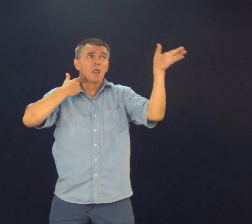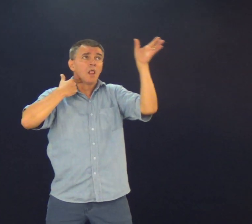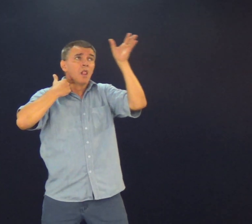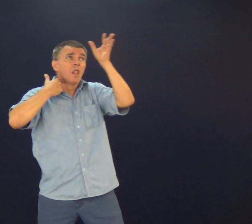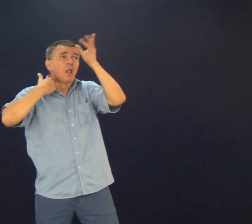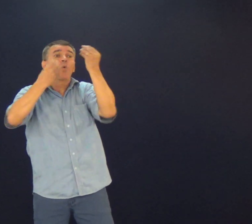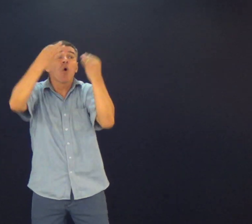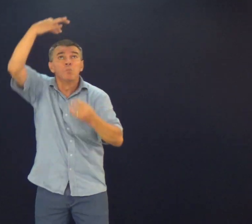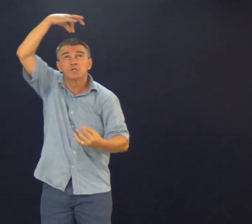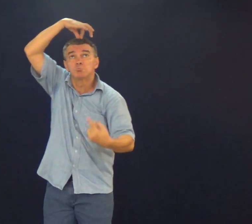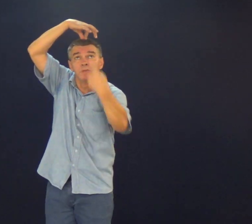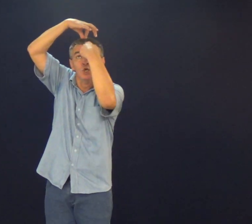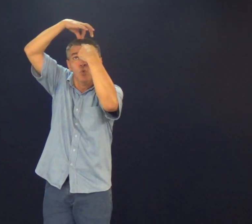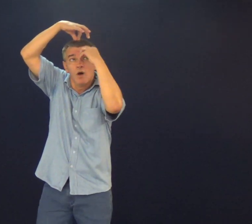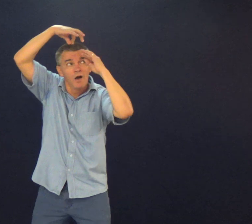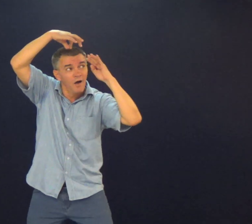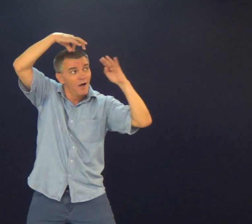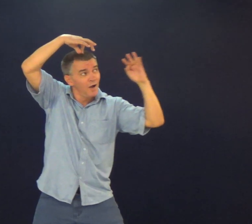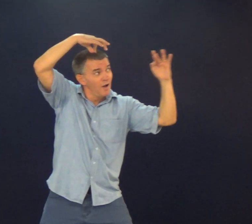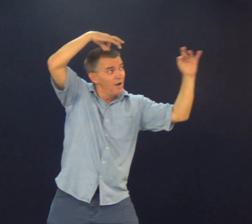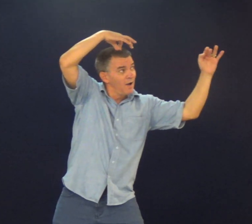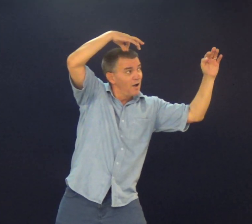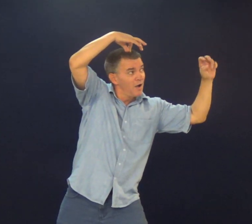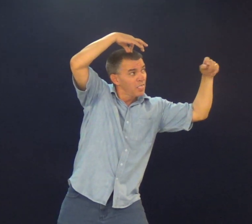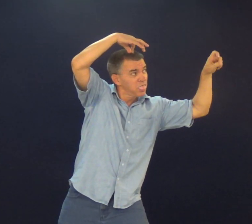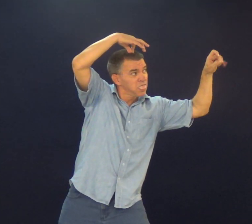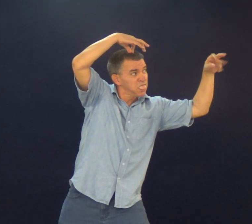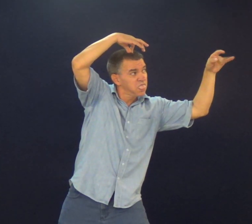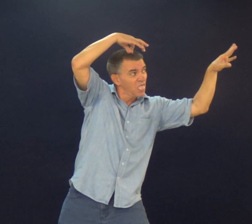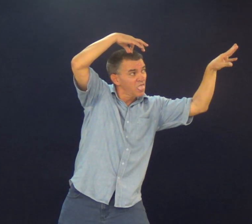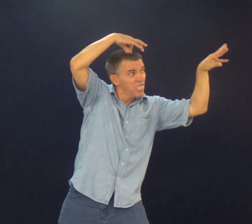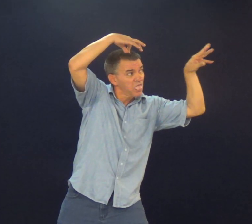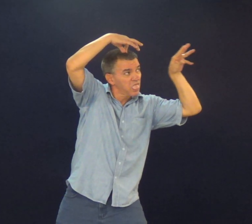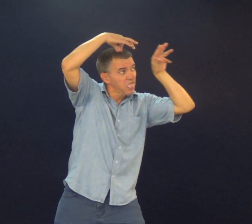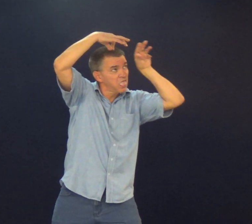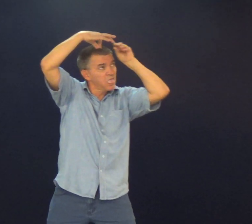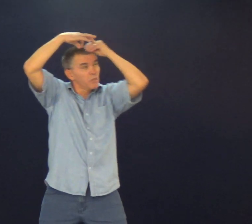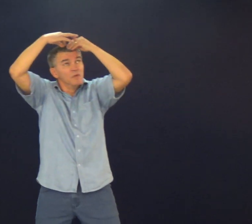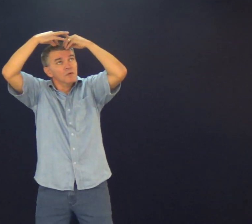Você contamina a sua mente E contaminar a mente É pecado Certo?